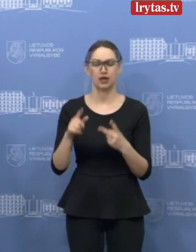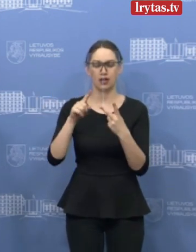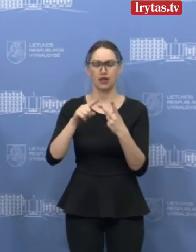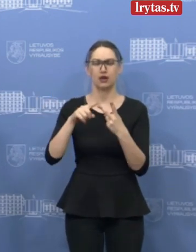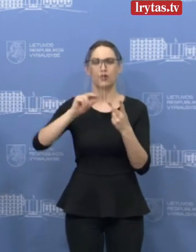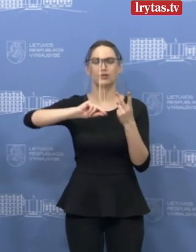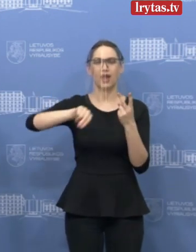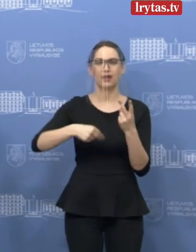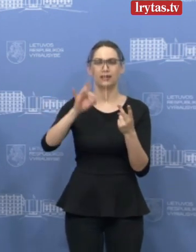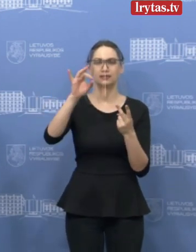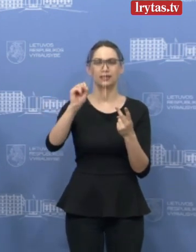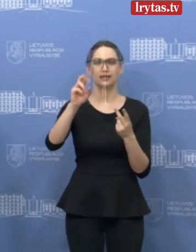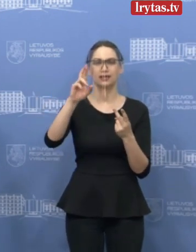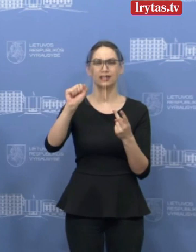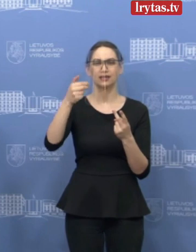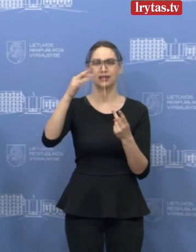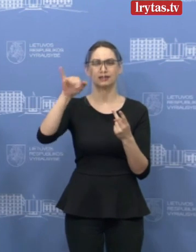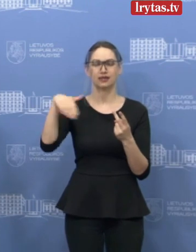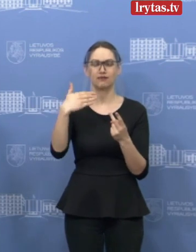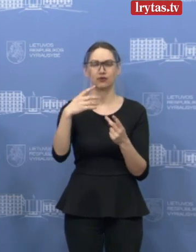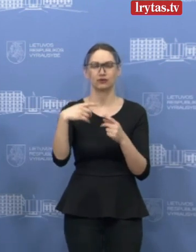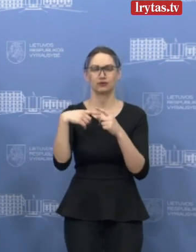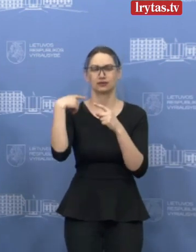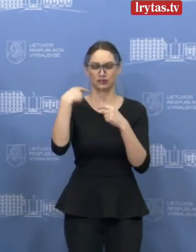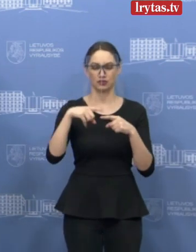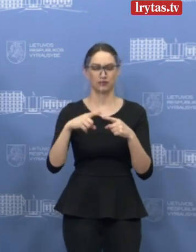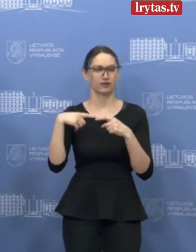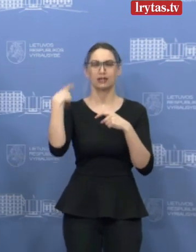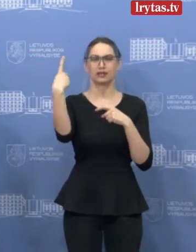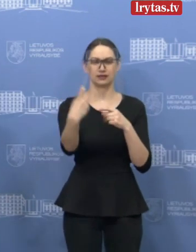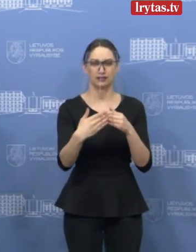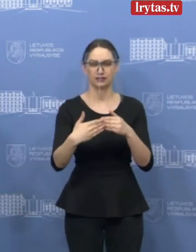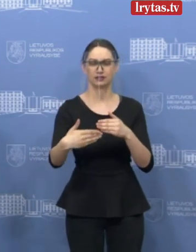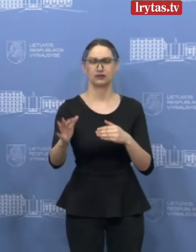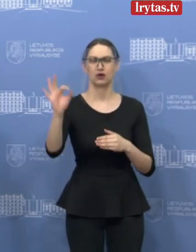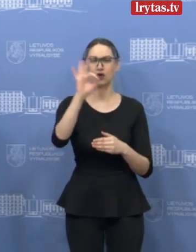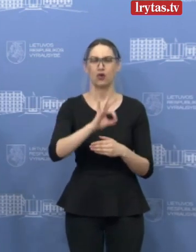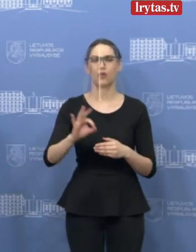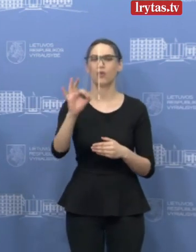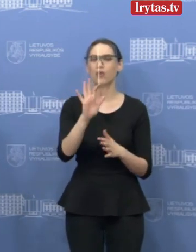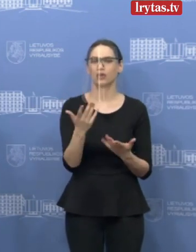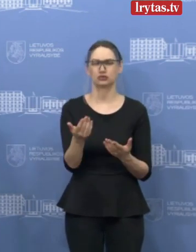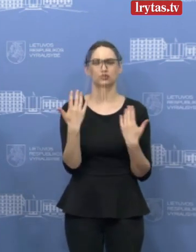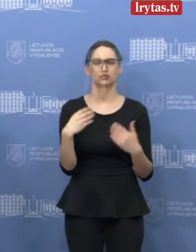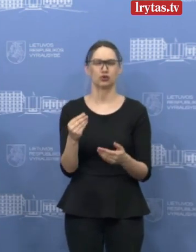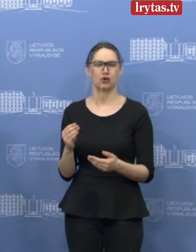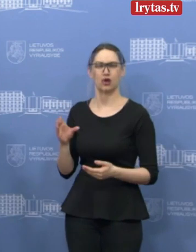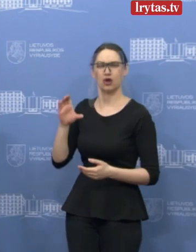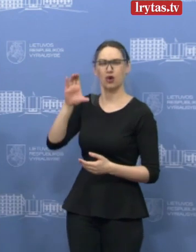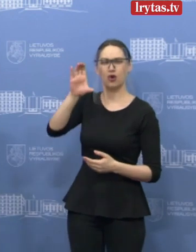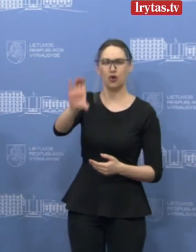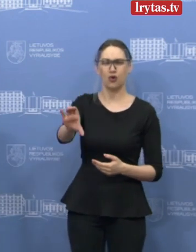šitą priemonį turėtų startuoti kitą savaitę. Ir tai yra finansinės apinties prasme didžiausia parama